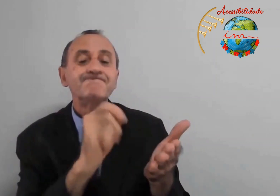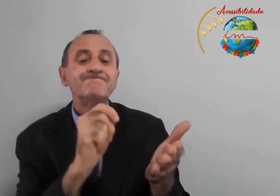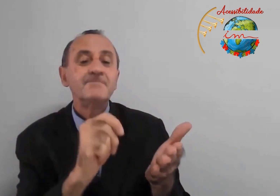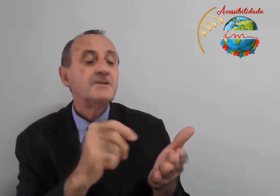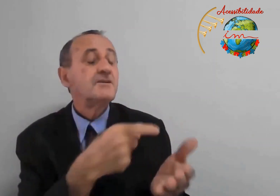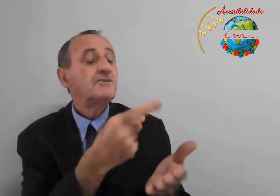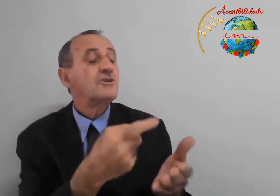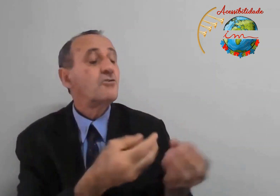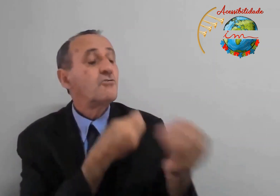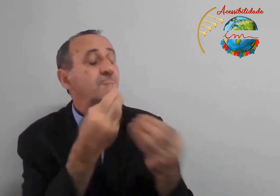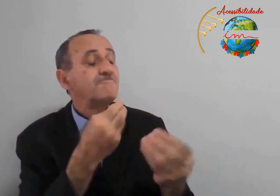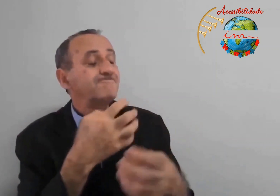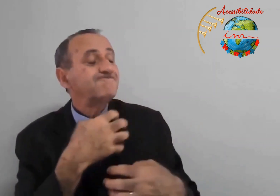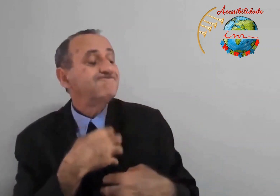escrito? Como lês?